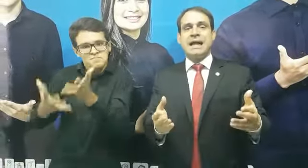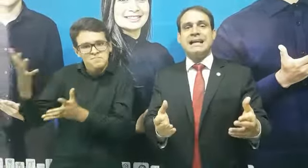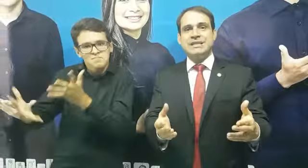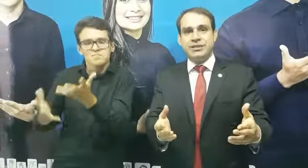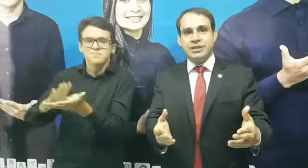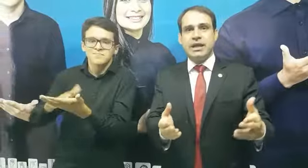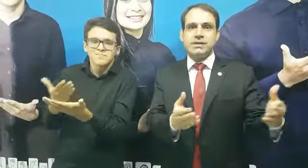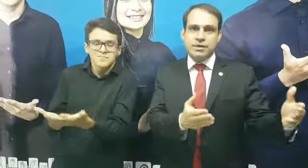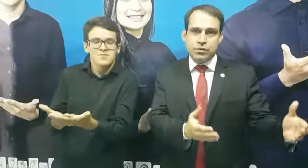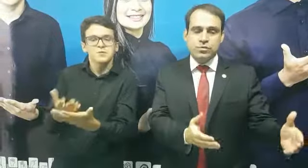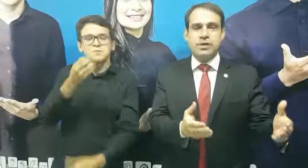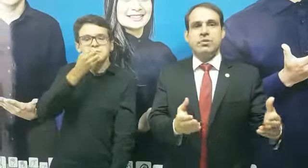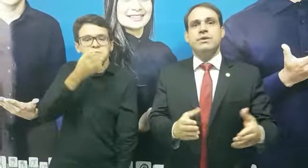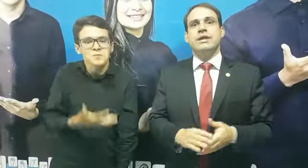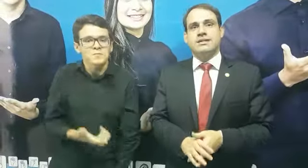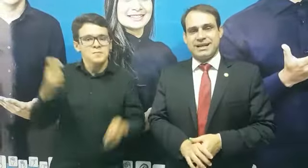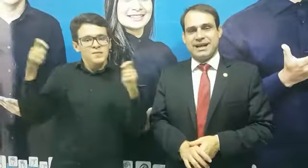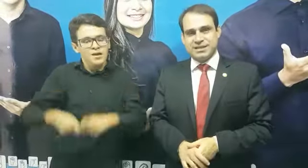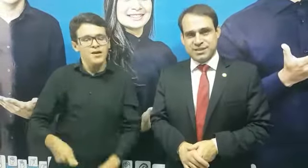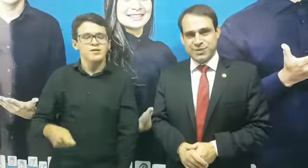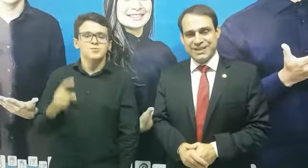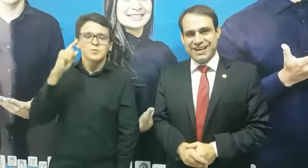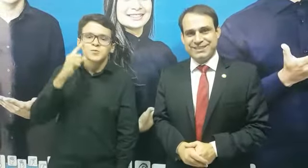garantir essa inclusão e essa acessibilidade.